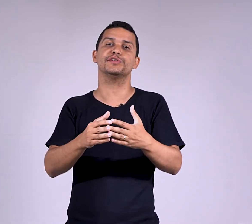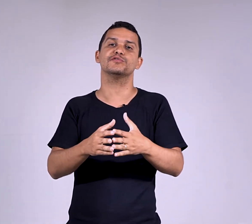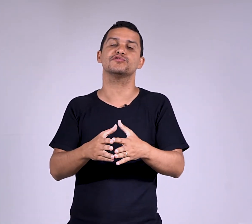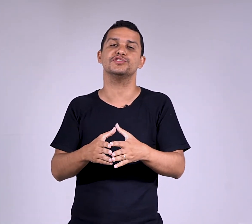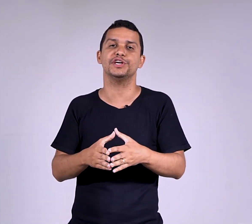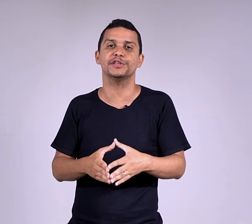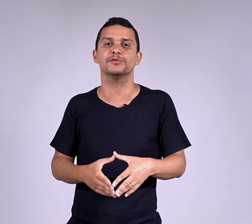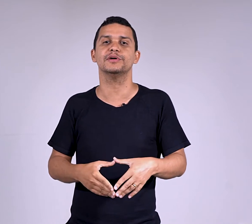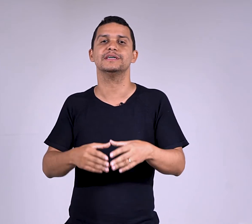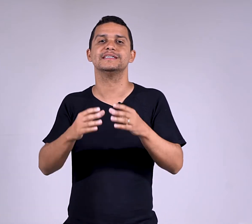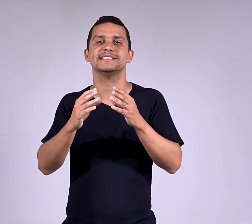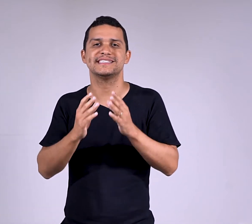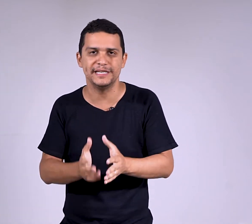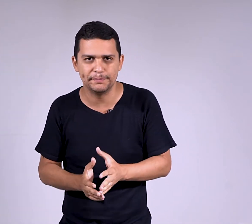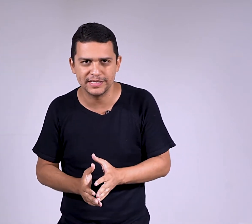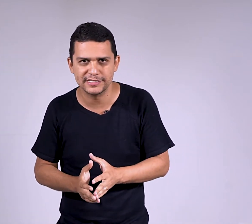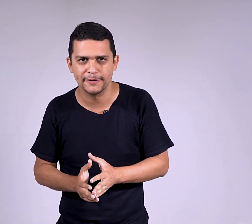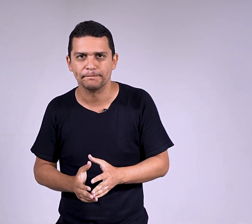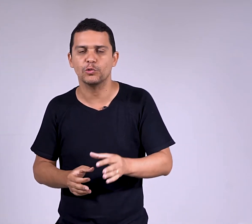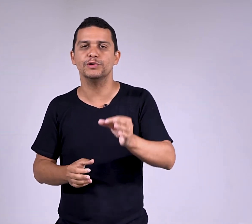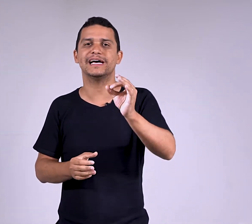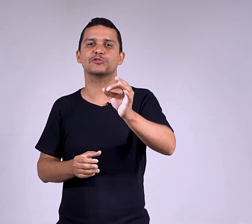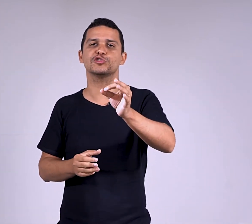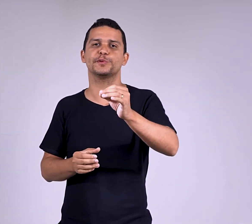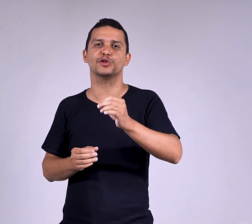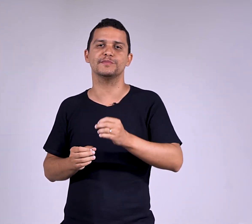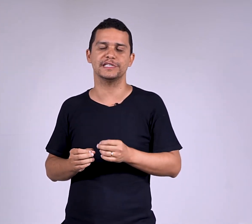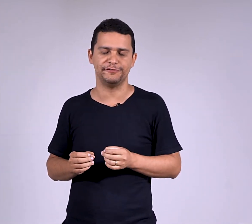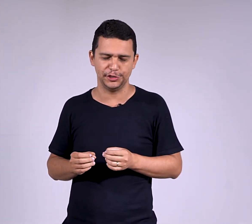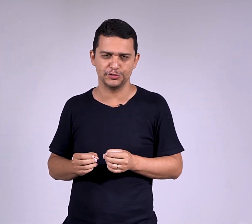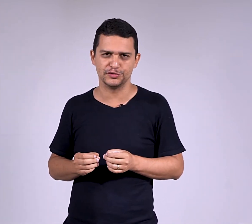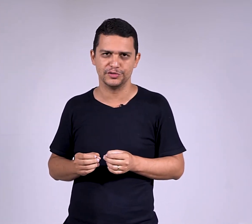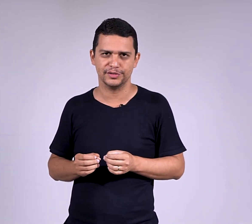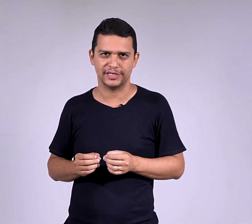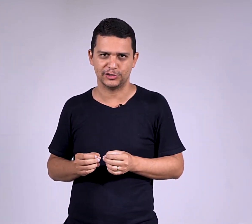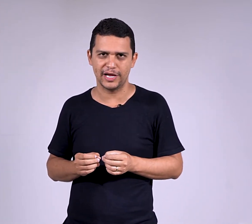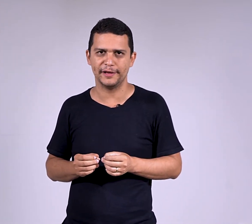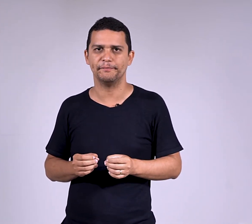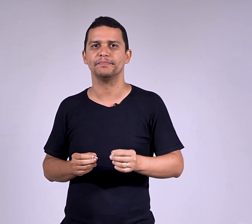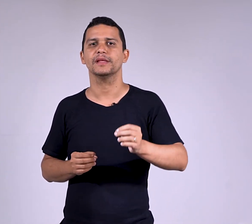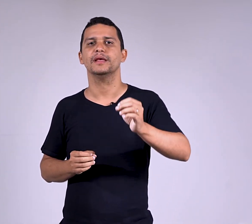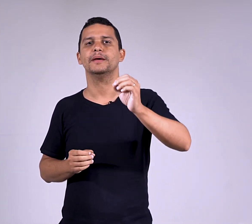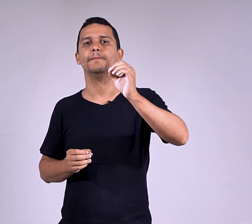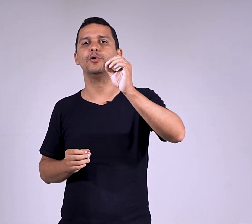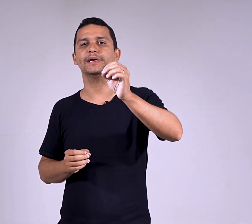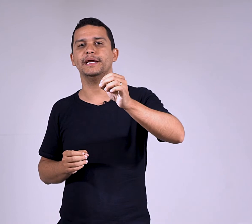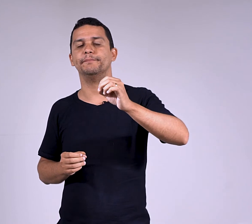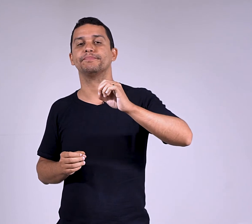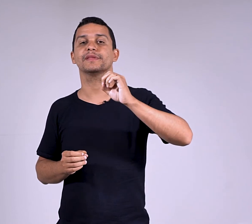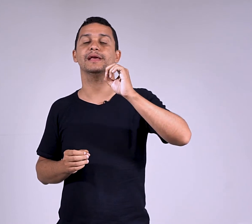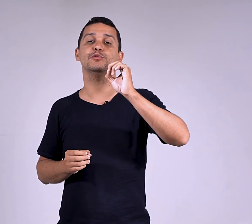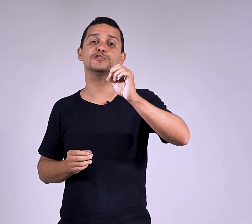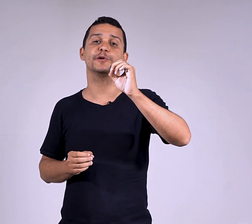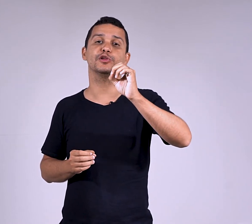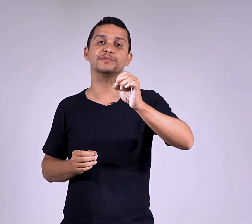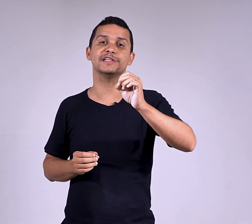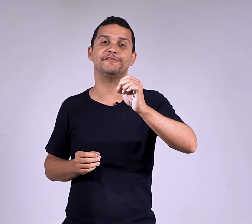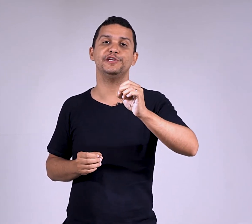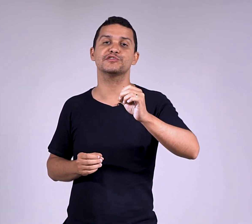é um sujeito simples. Então, cuidado com os pronomes indefinidos. Tá joia? Porque os pronomes indefinidos